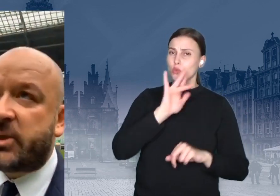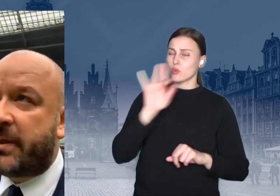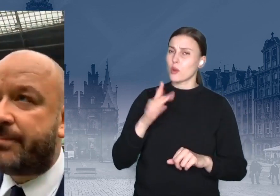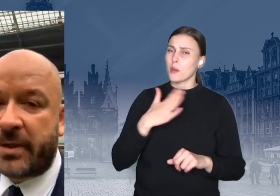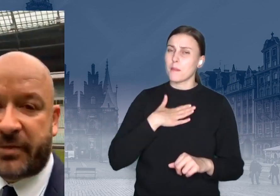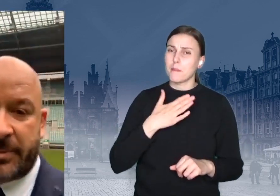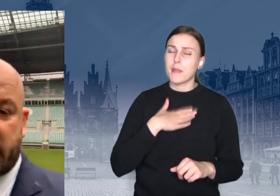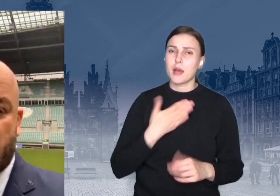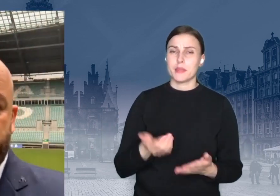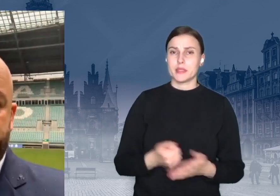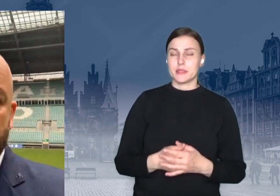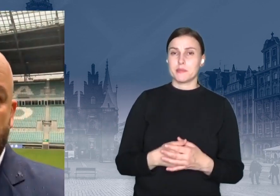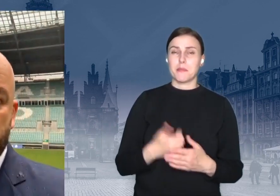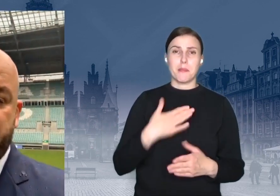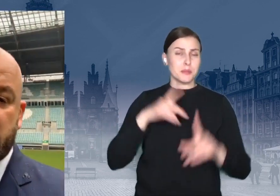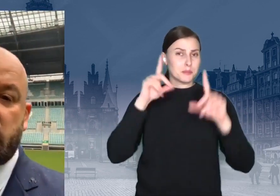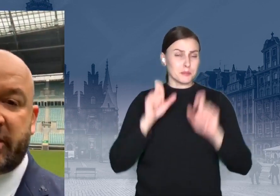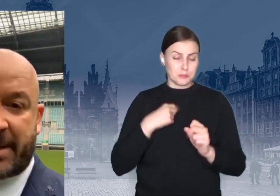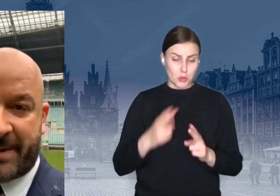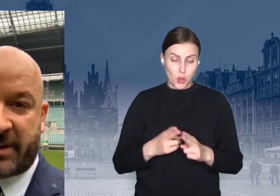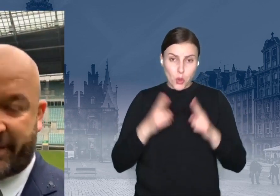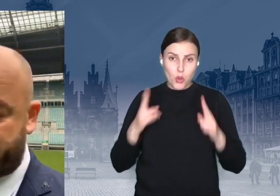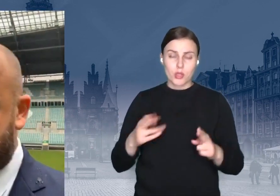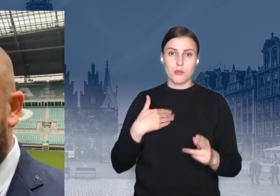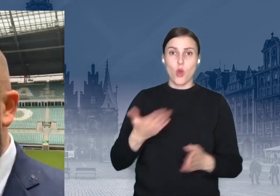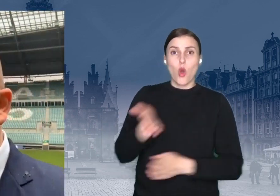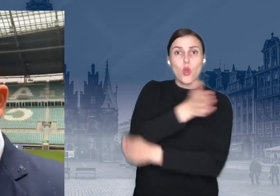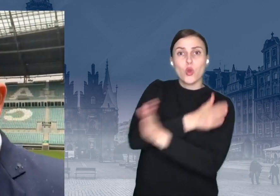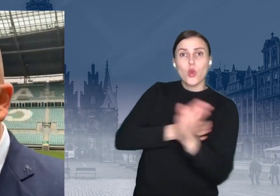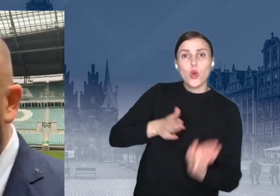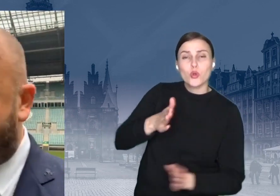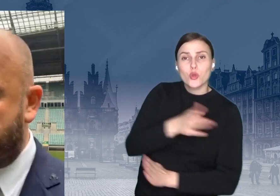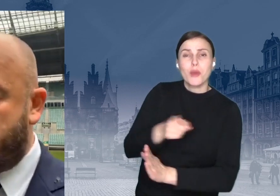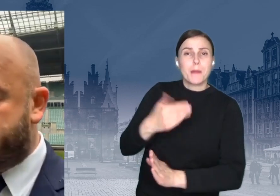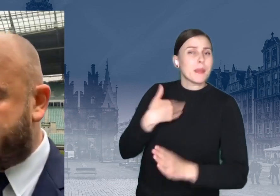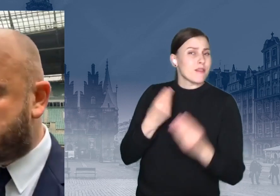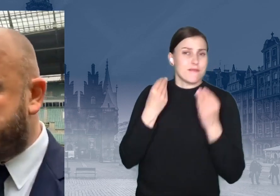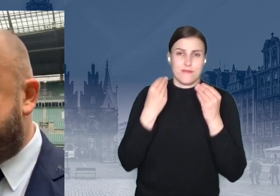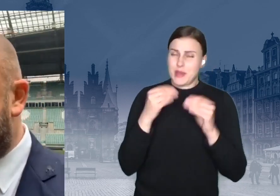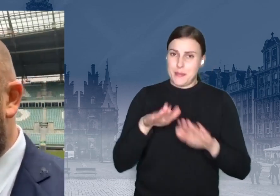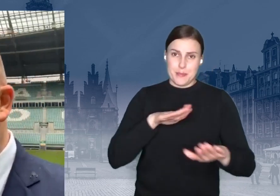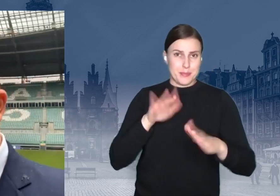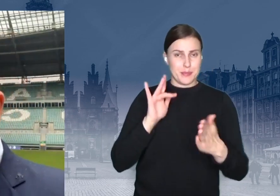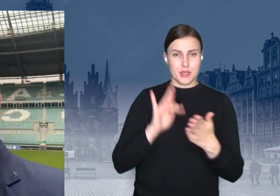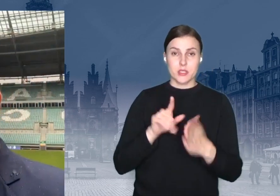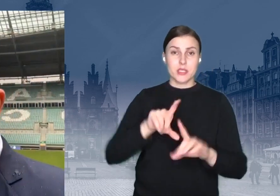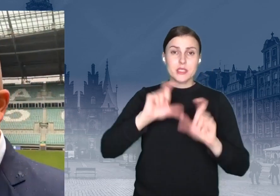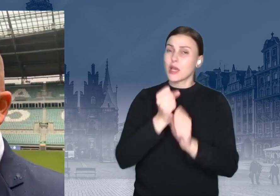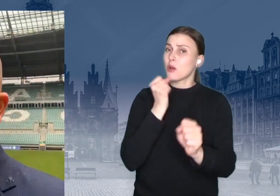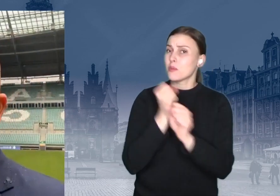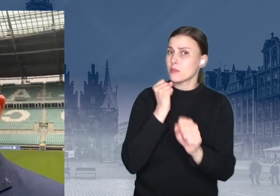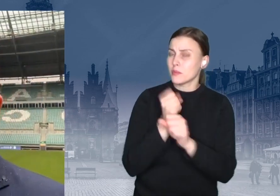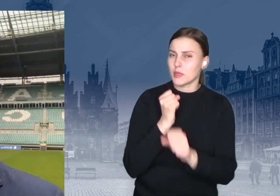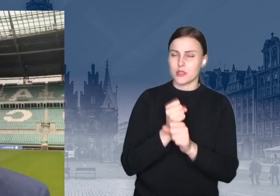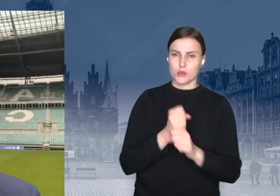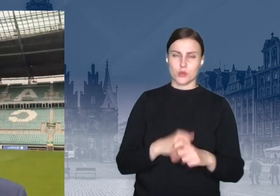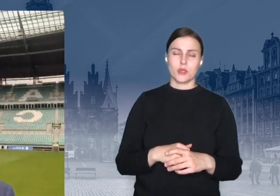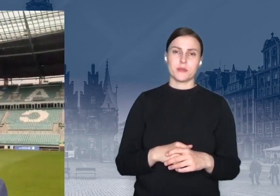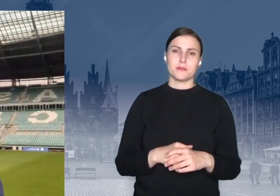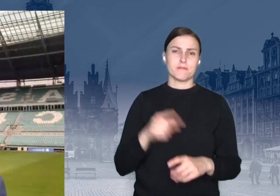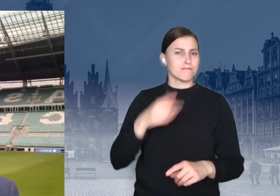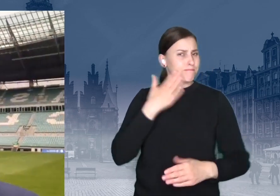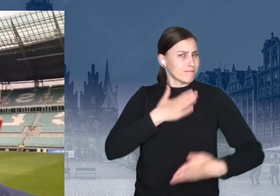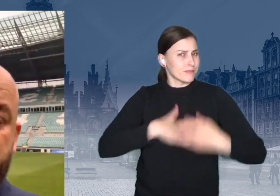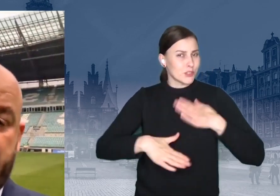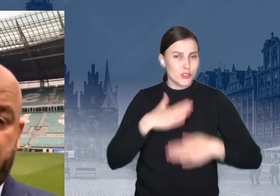uruchomiliśmy w tym sezonie lodowisko. To jest naprawdę fantastyczne miejsce i ono pracuje, ono cieszy i